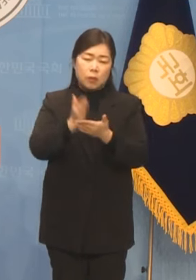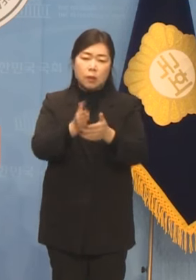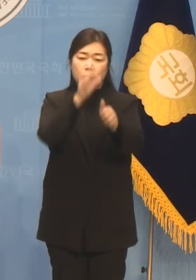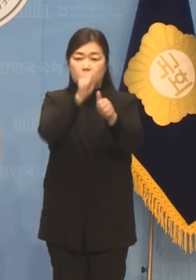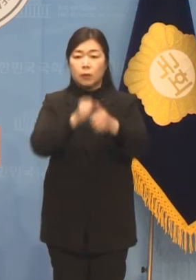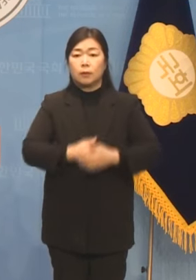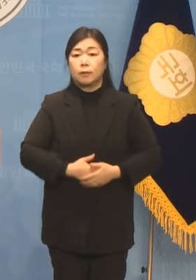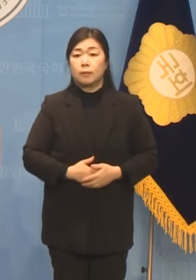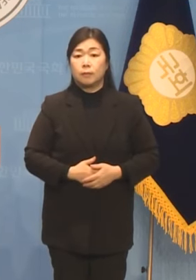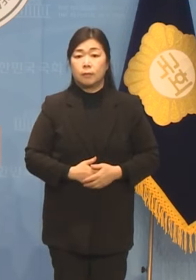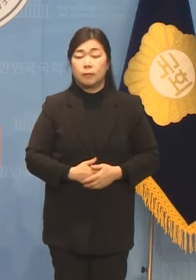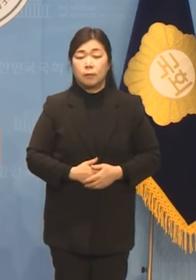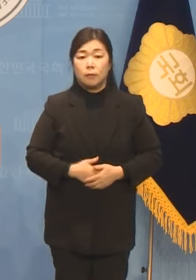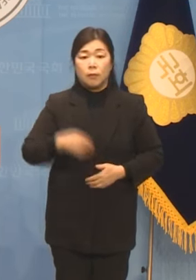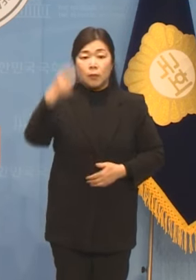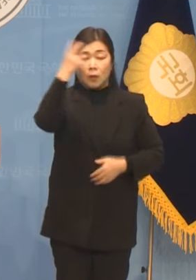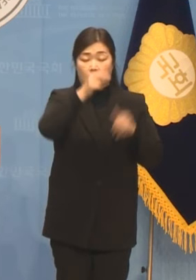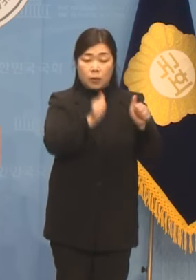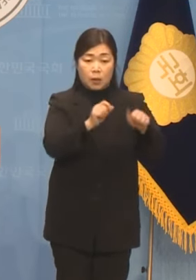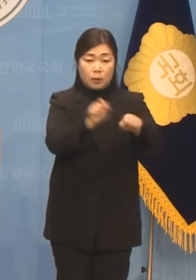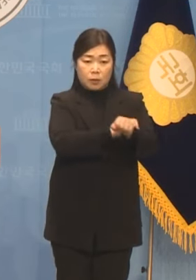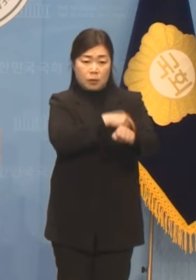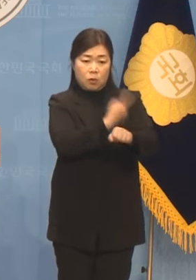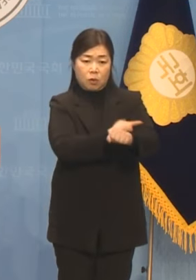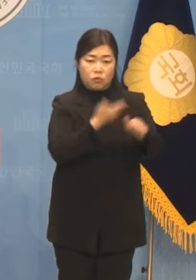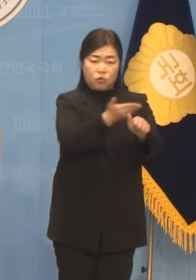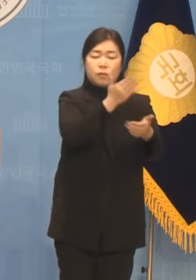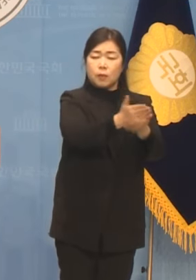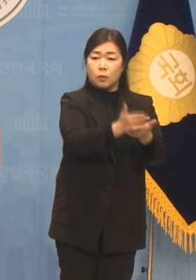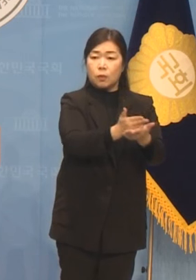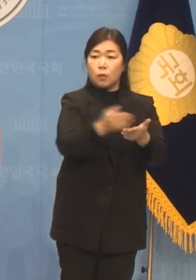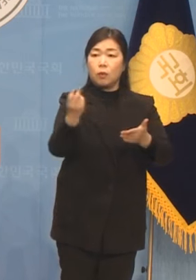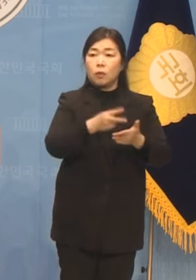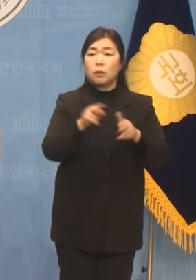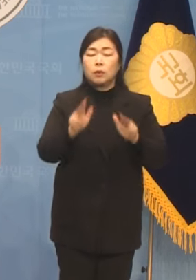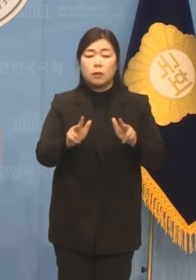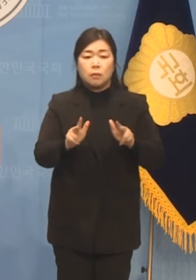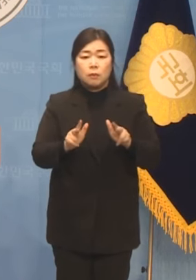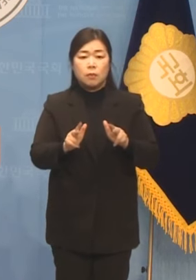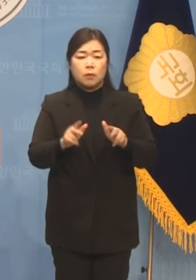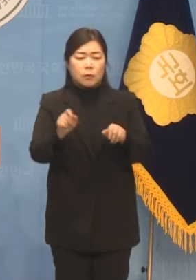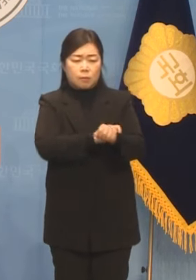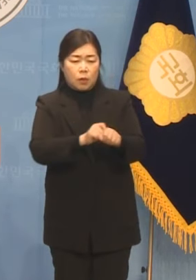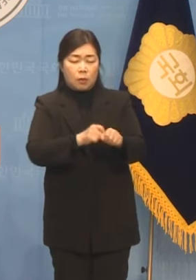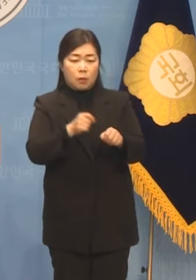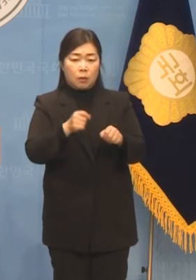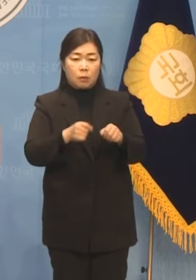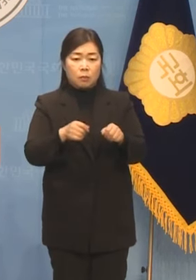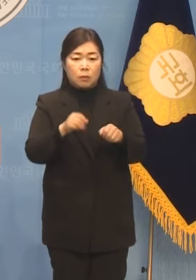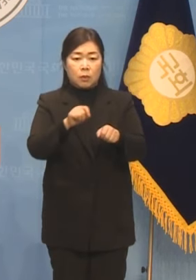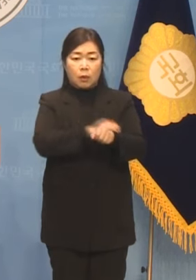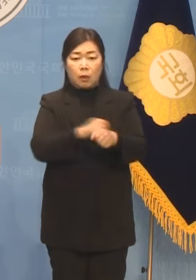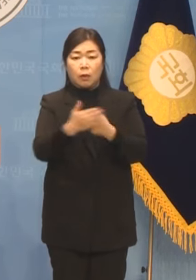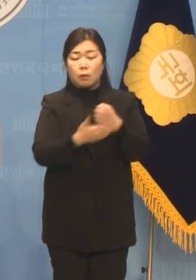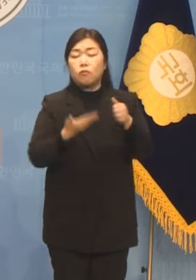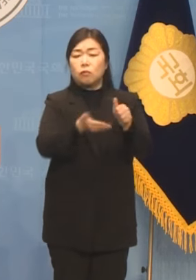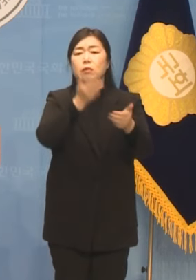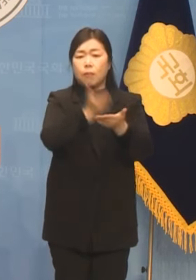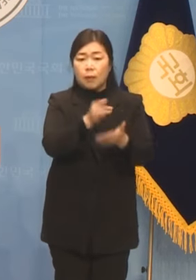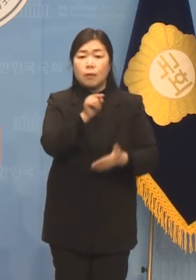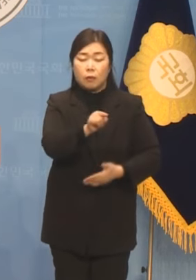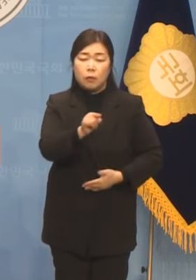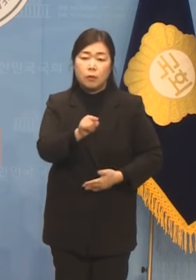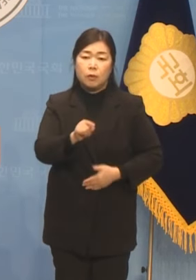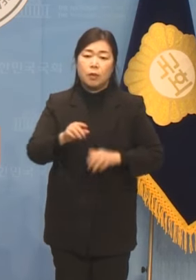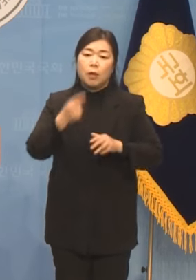기득권 특혜 폐지는 시대적 요구이고 민주당의 사명입니다. 민주당의 총선 기조 역시